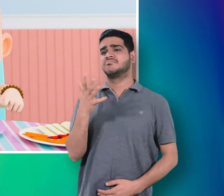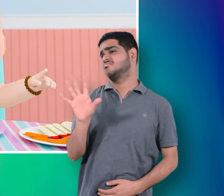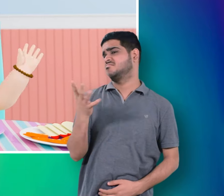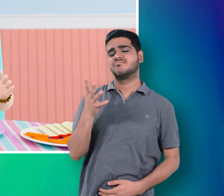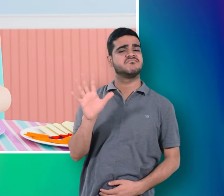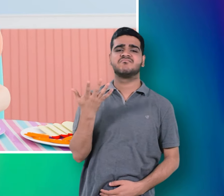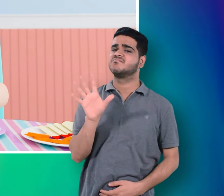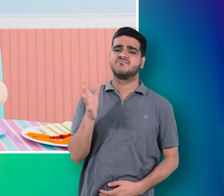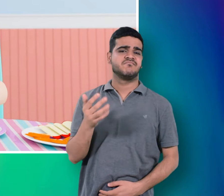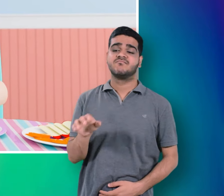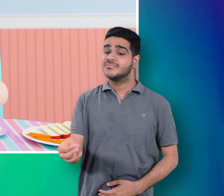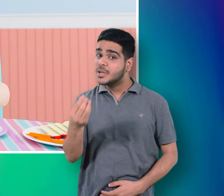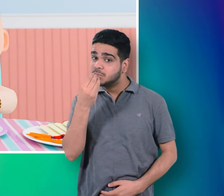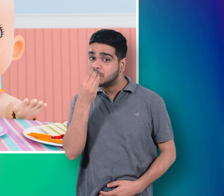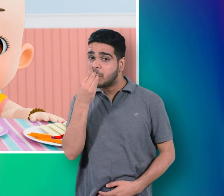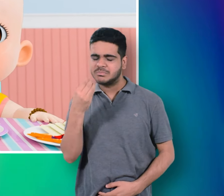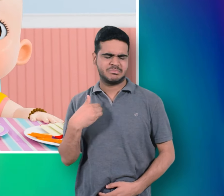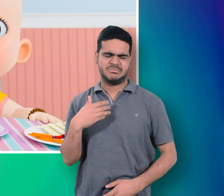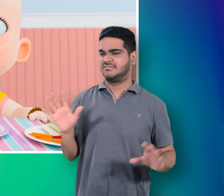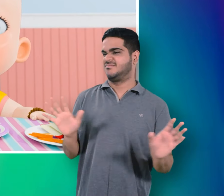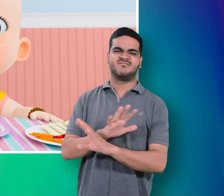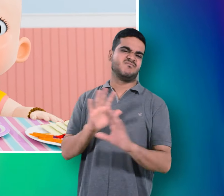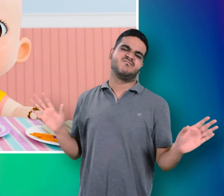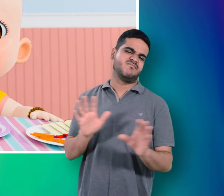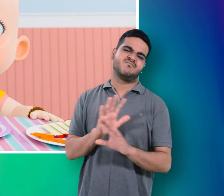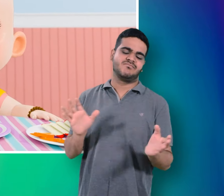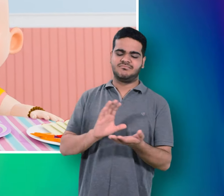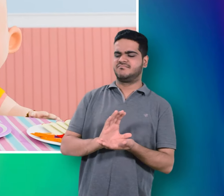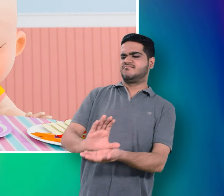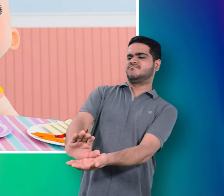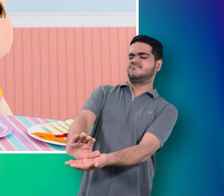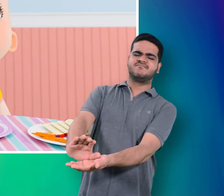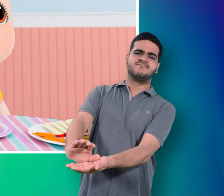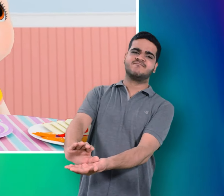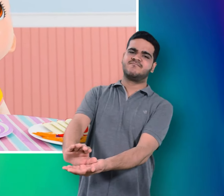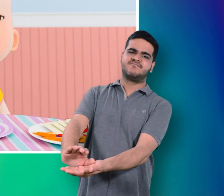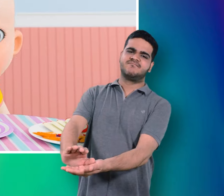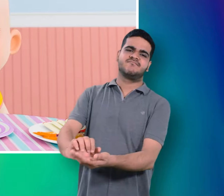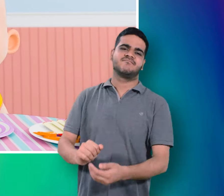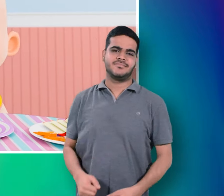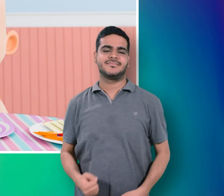खाना अच्छा नहीं लगता है ये चबाना